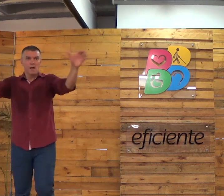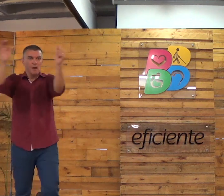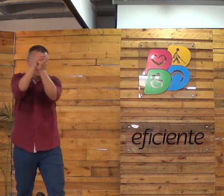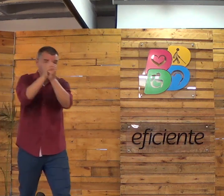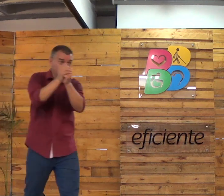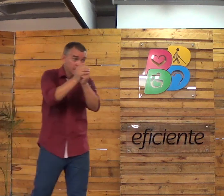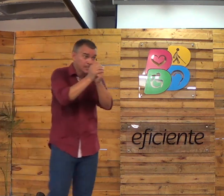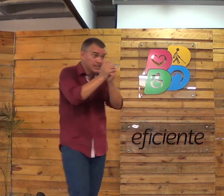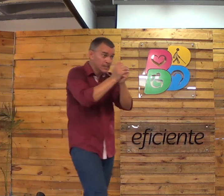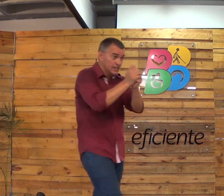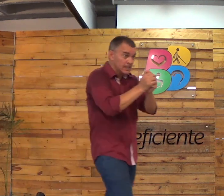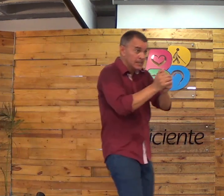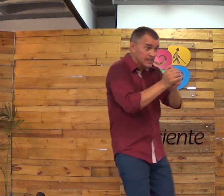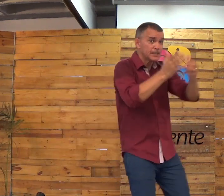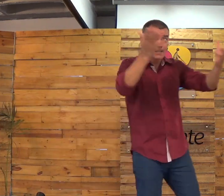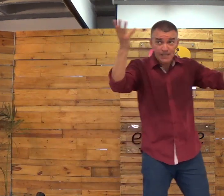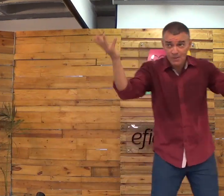Acabou. Amém?